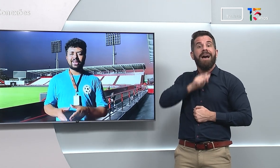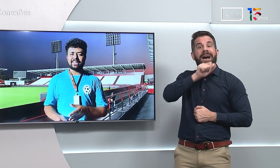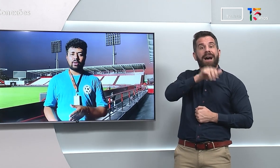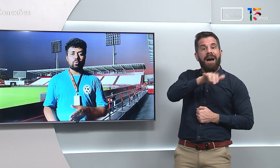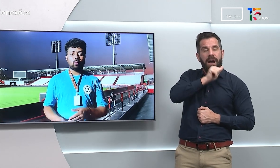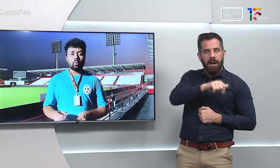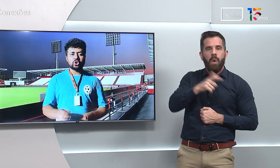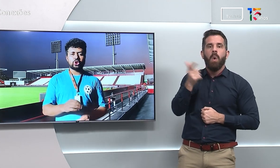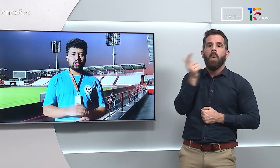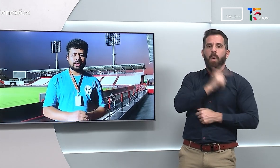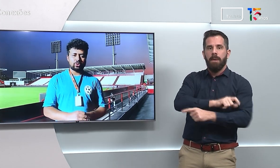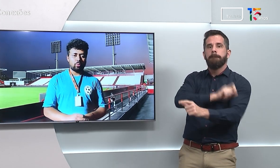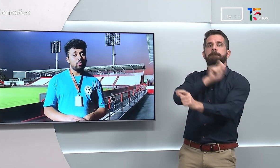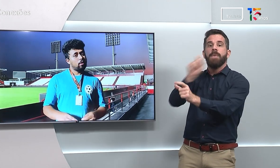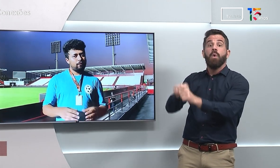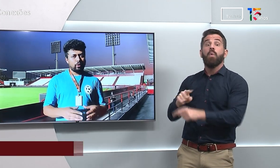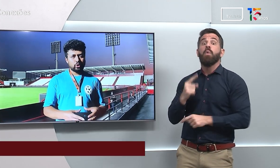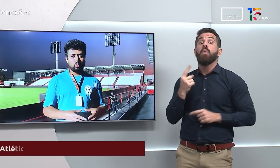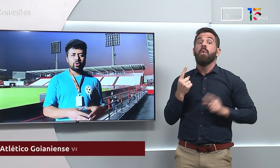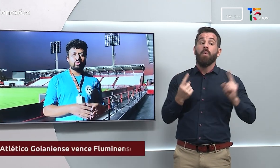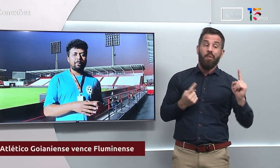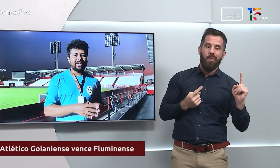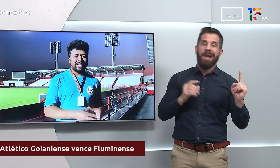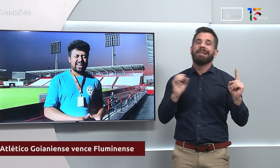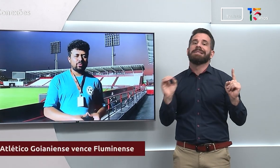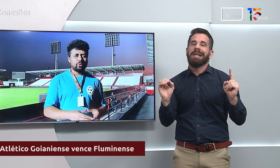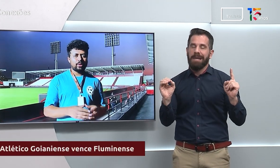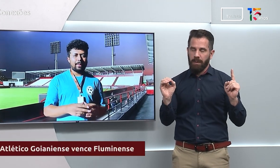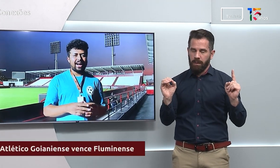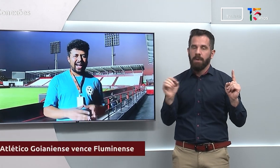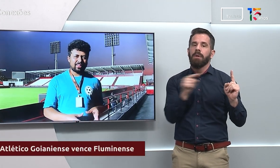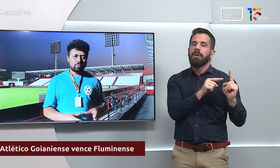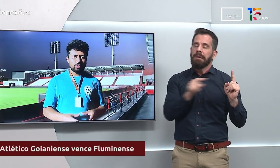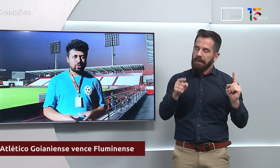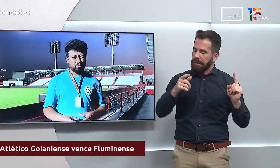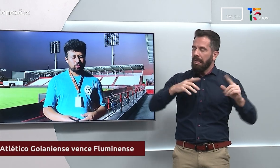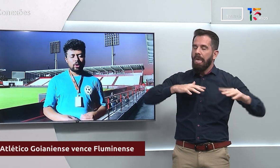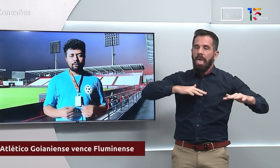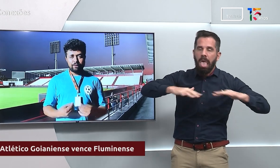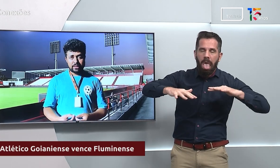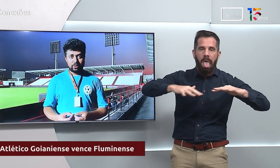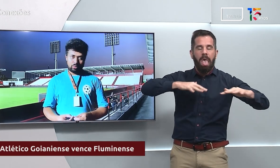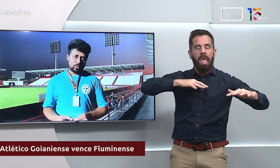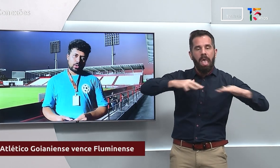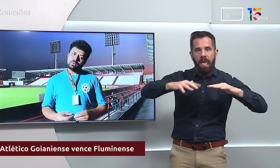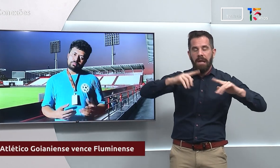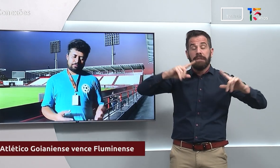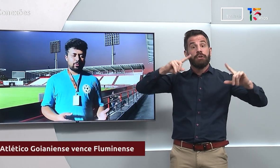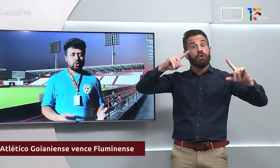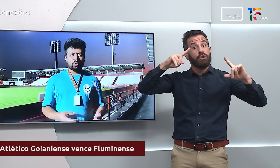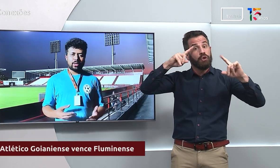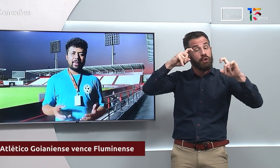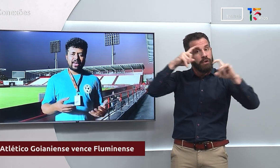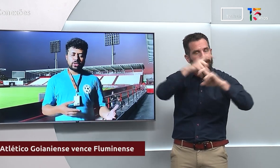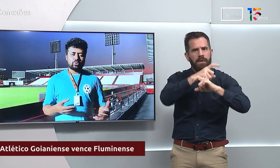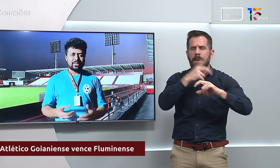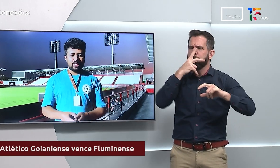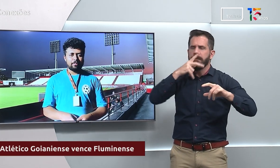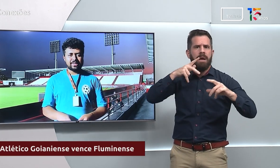Goianiense venceu por 1 a 0, o gol de Janderson. Foi um jogo muito complicado, muito amarrado, muito físico. Foi um